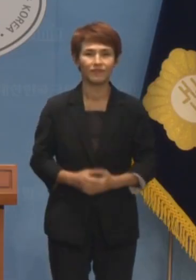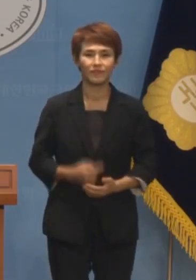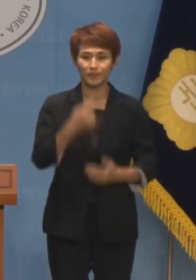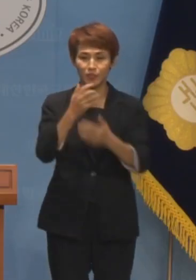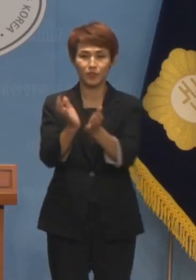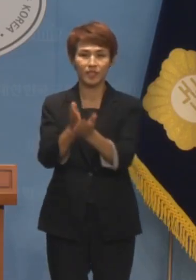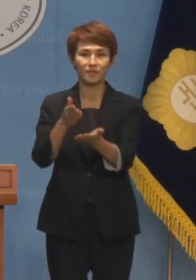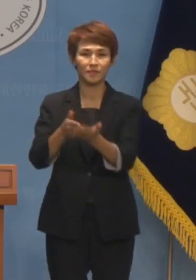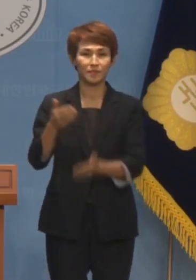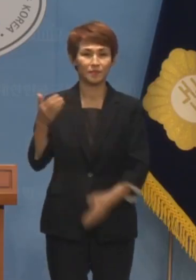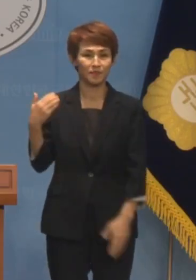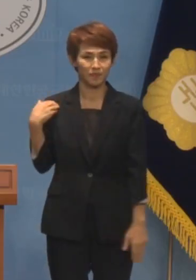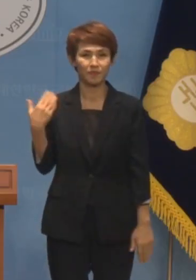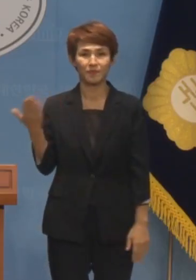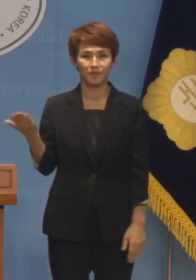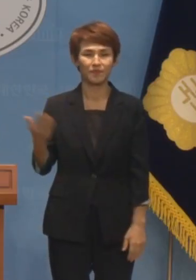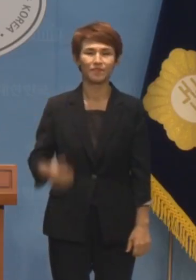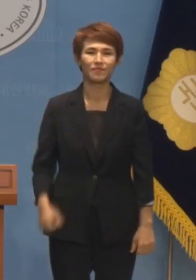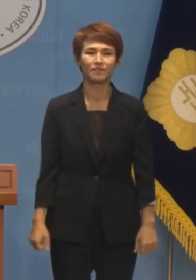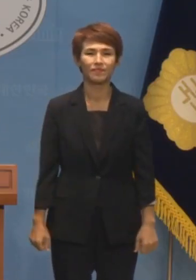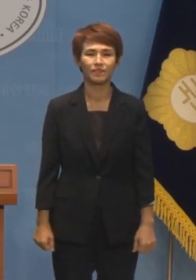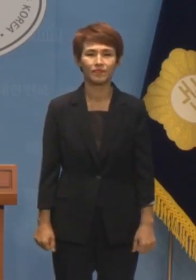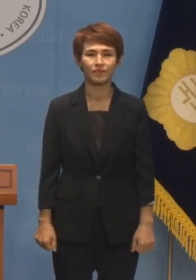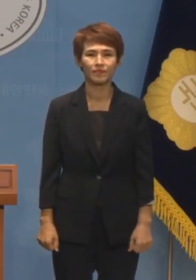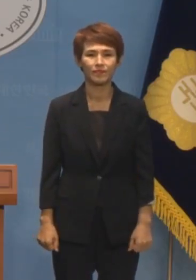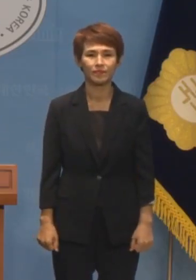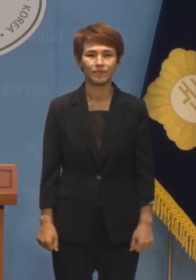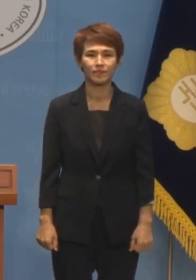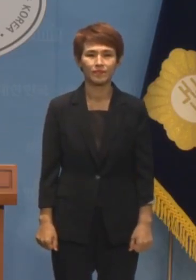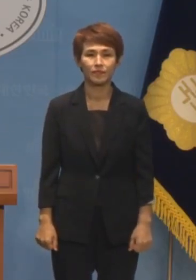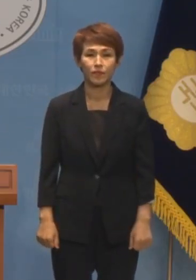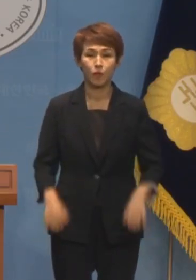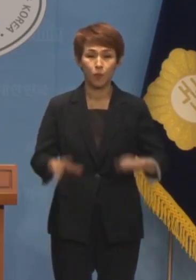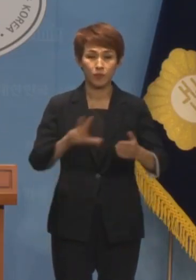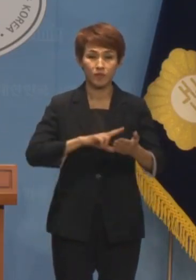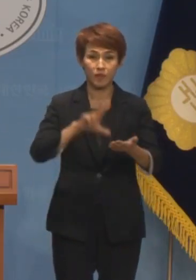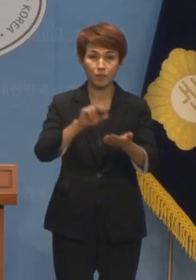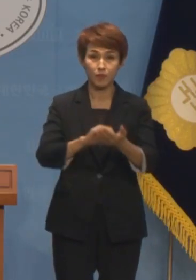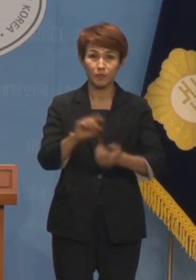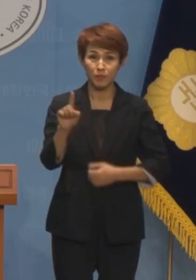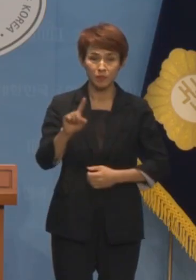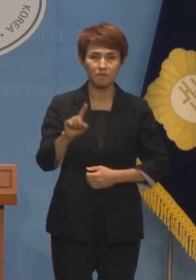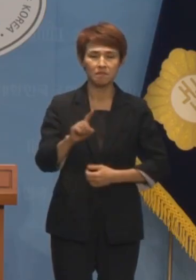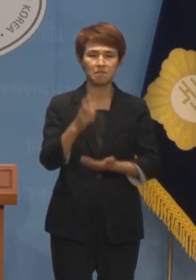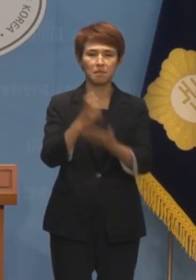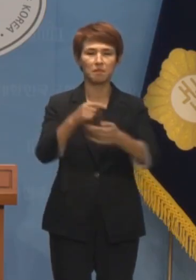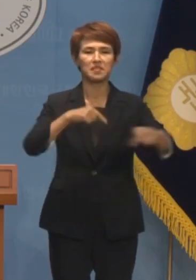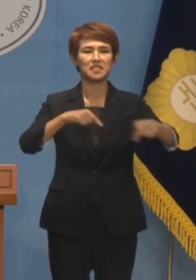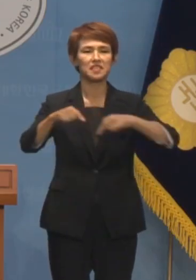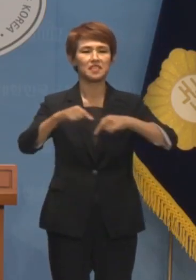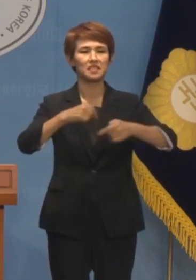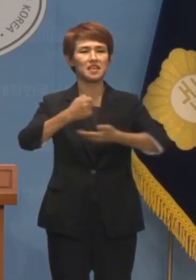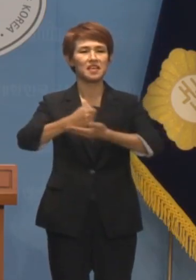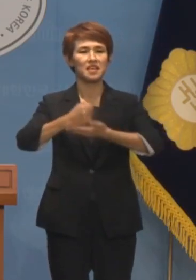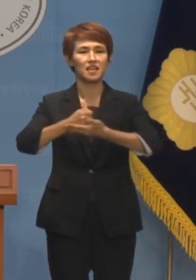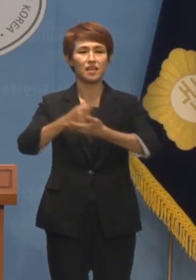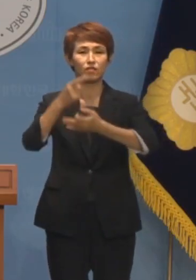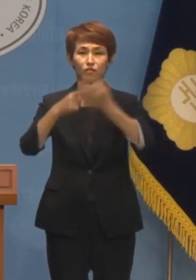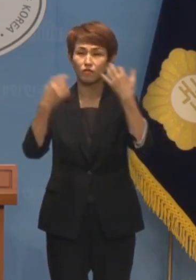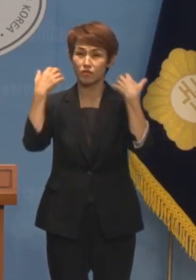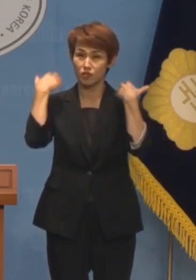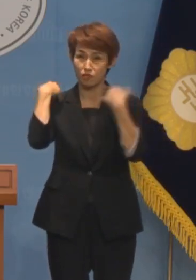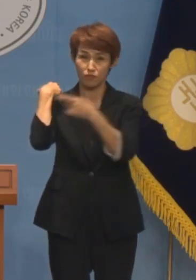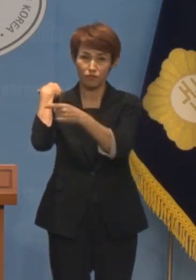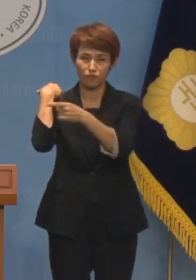더불어민주당 대변인 황정아입니다. 브리핑 시작하겠습니다. 법치 운운하던 윤석열 정권의 언론